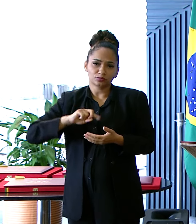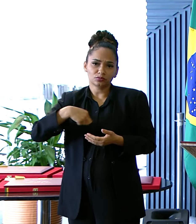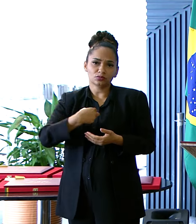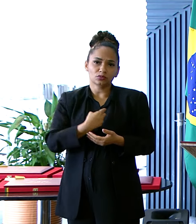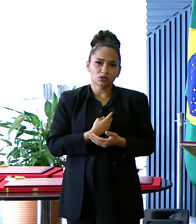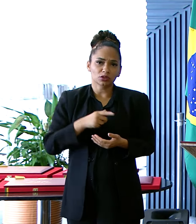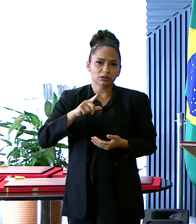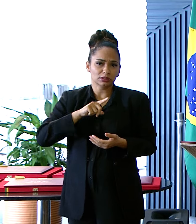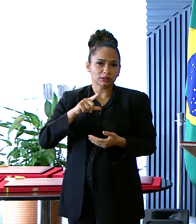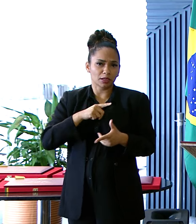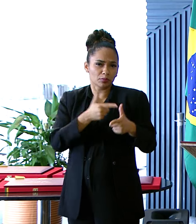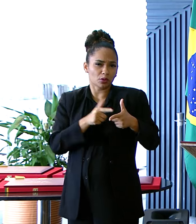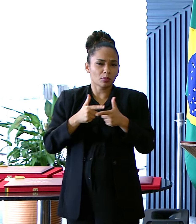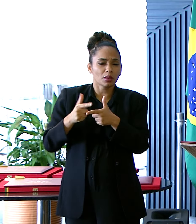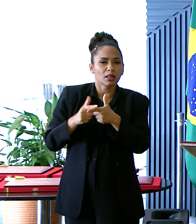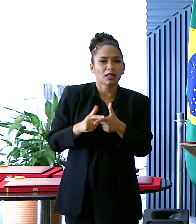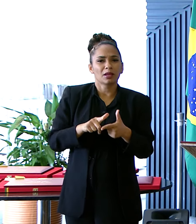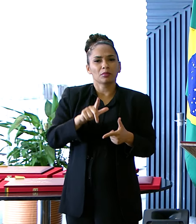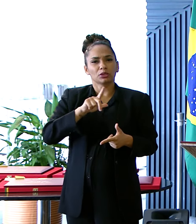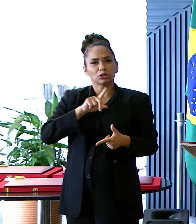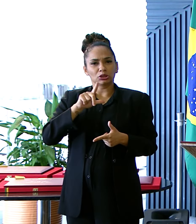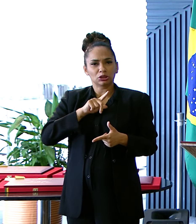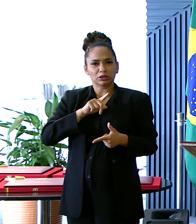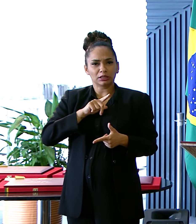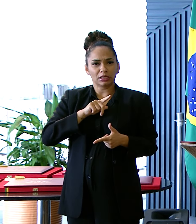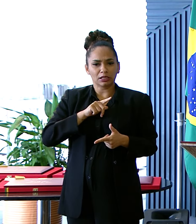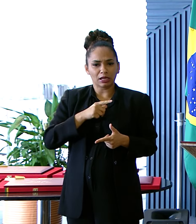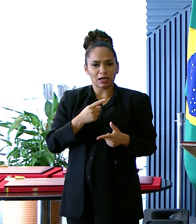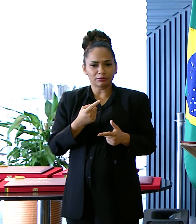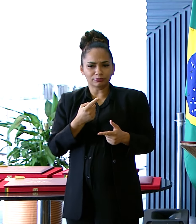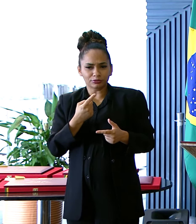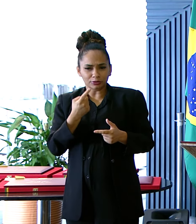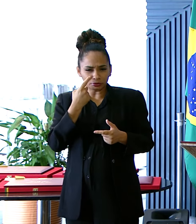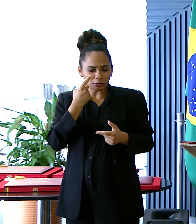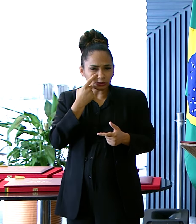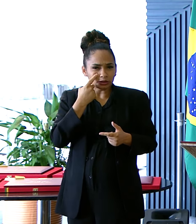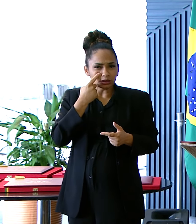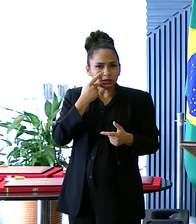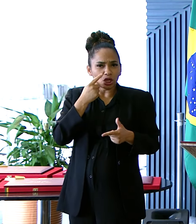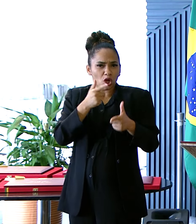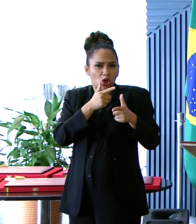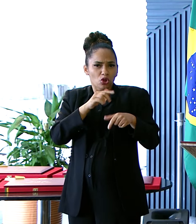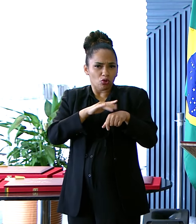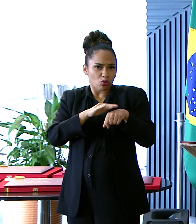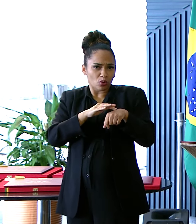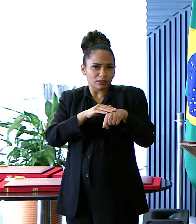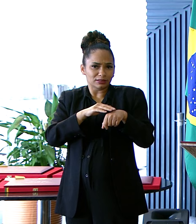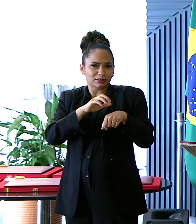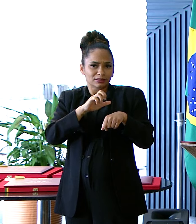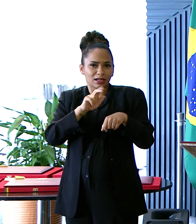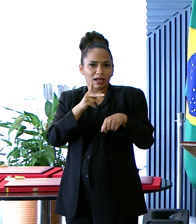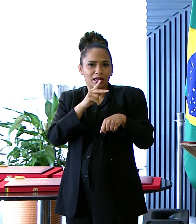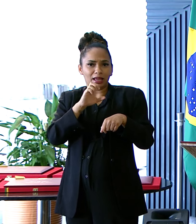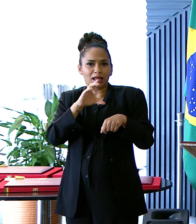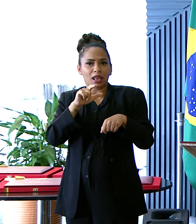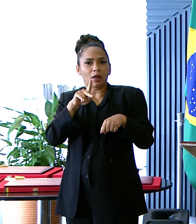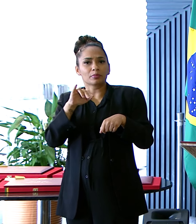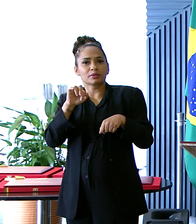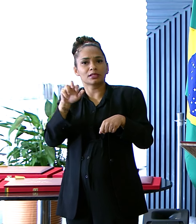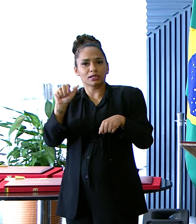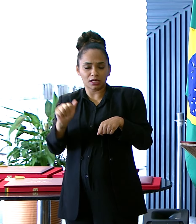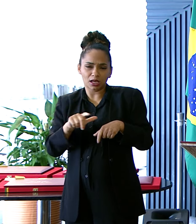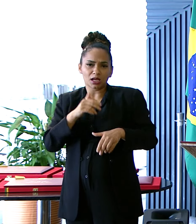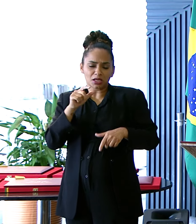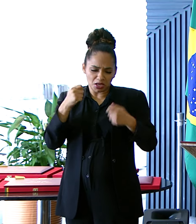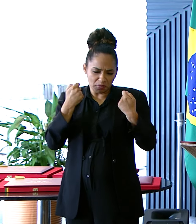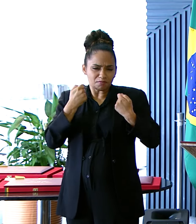ainda Existentes Como a Identificação Tardia Da eclâmpsia Pré-eclâmpsia Que poderiam Ser diagnosticados